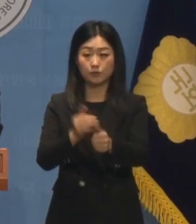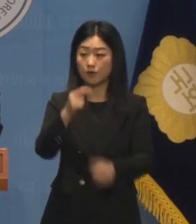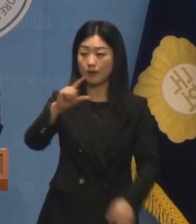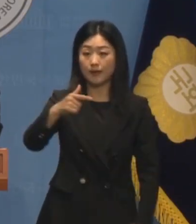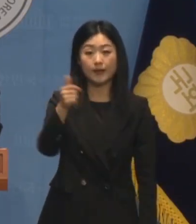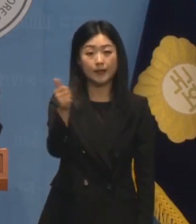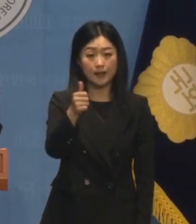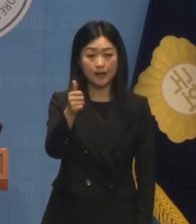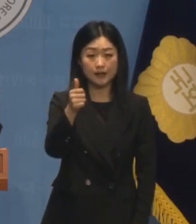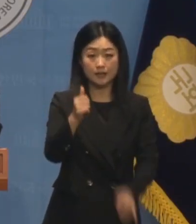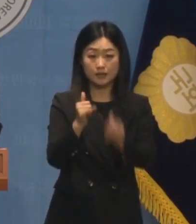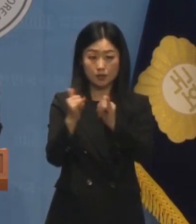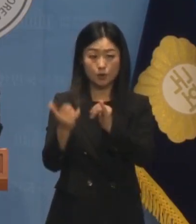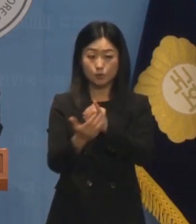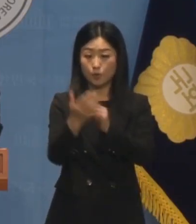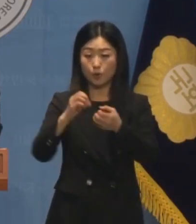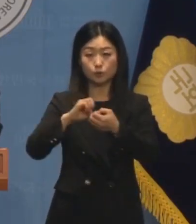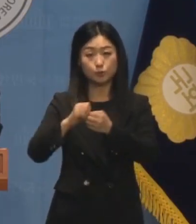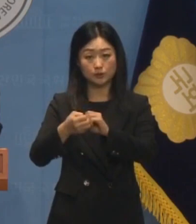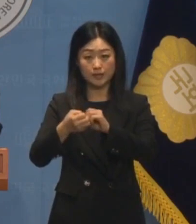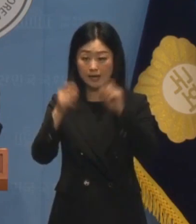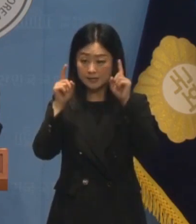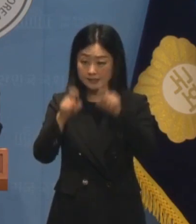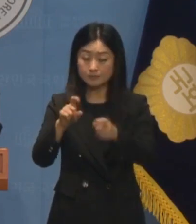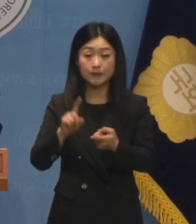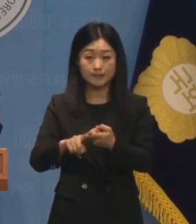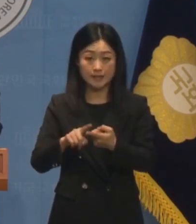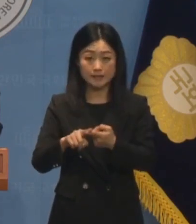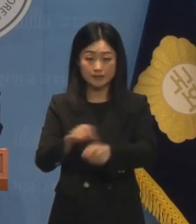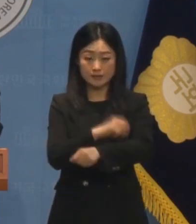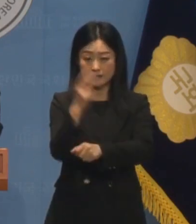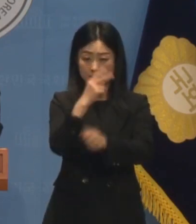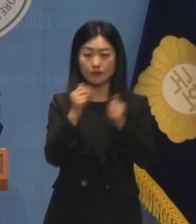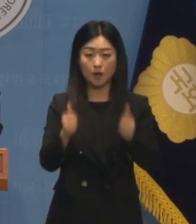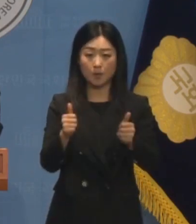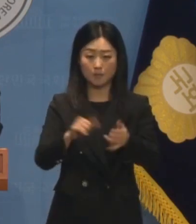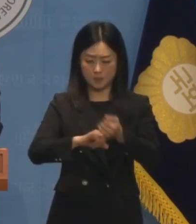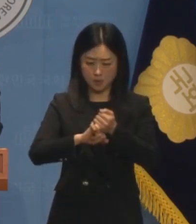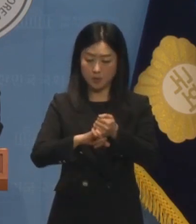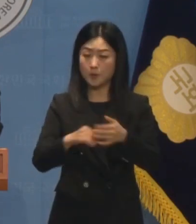대표의 여론 조작, 여론 조작 우혹 특검과 관련하여